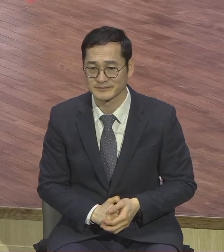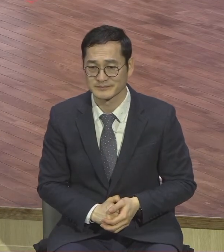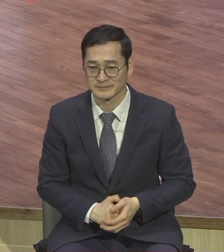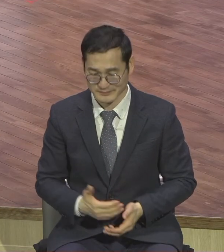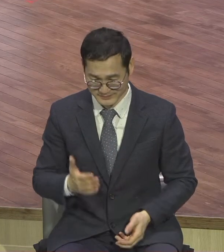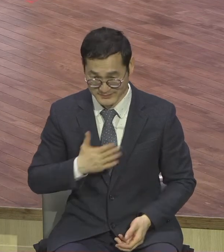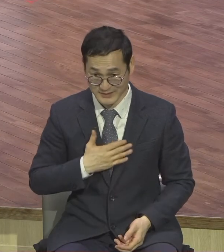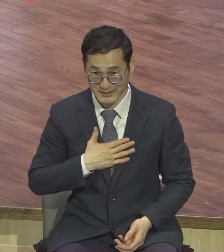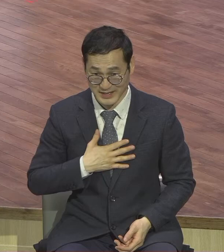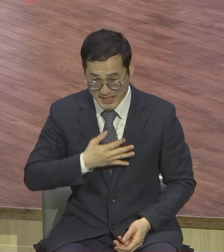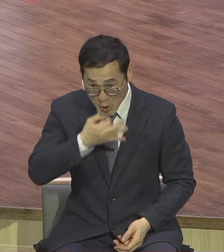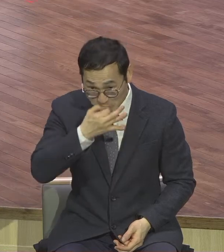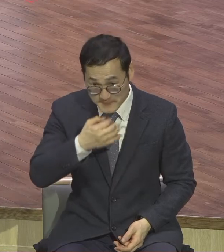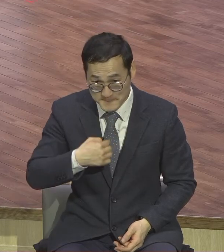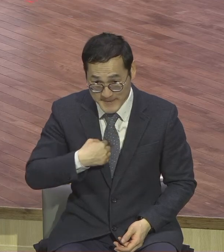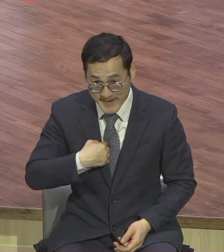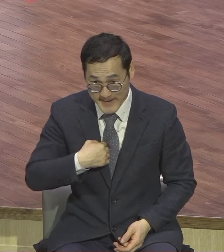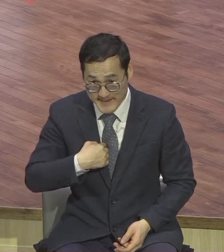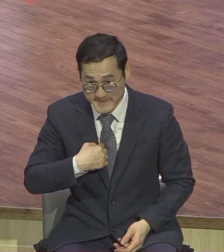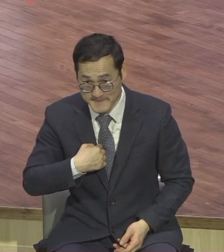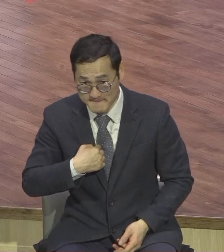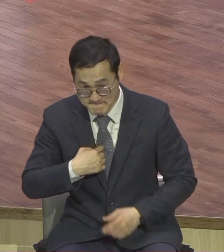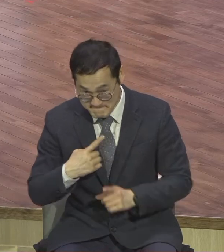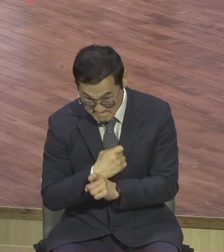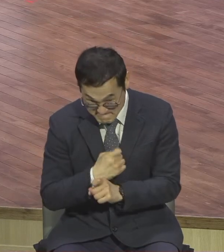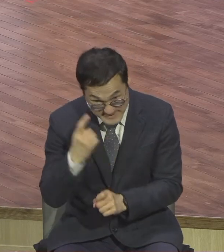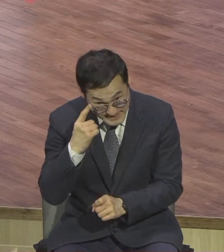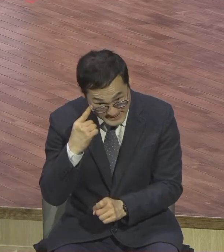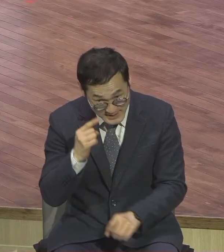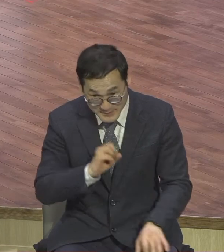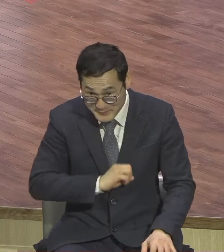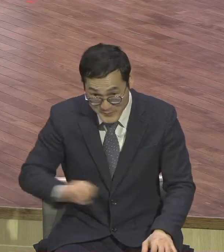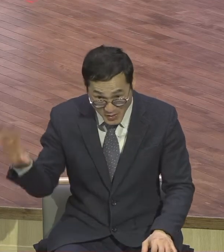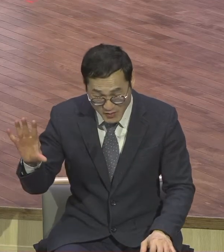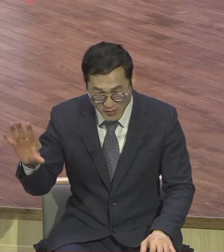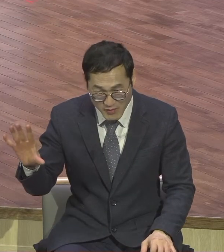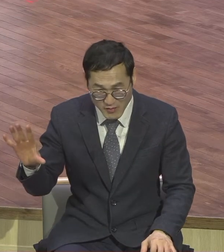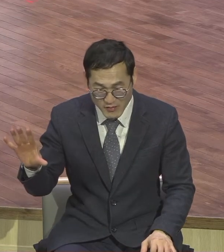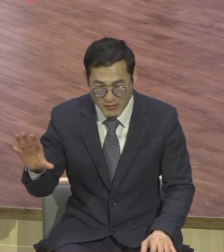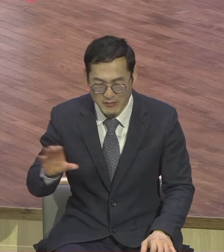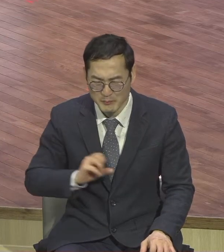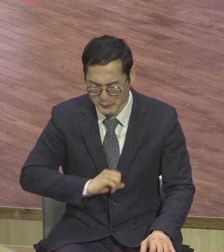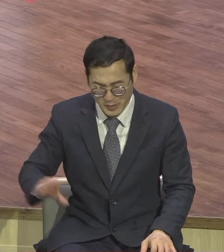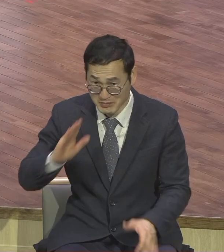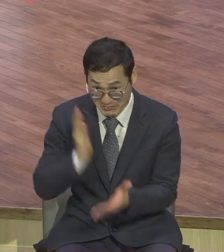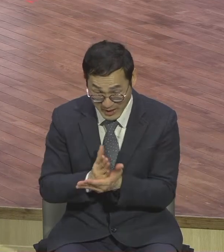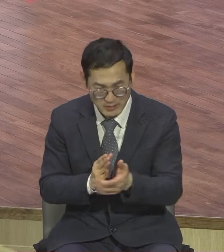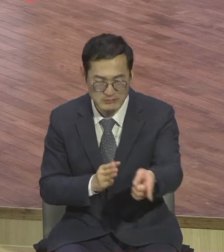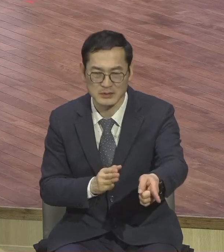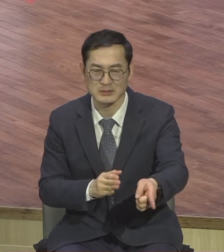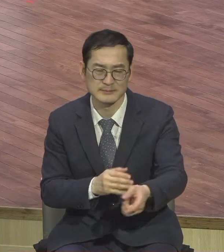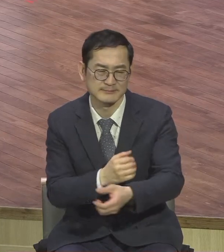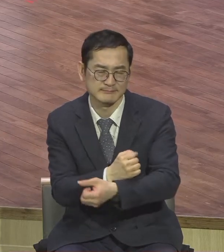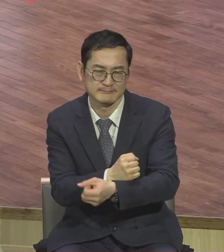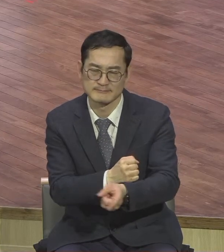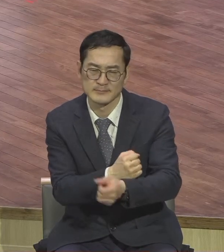무덤소에 가수라 내 원숭아가 파다오 그리고 깩합니다 지옥행